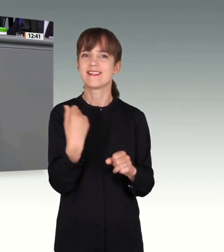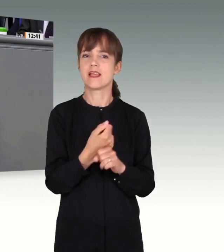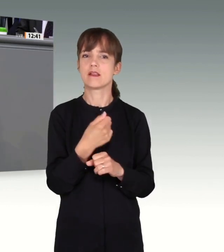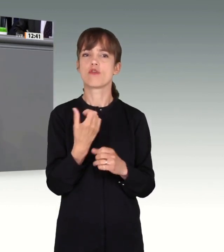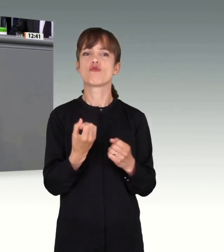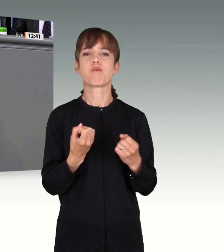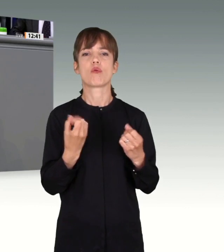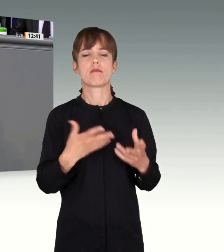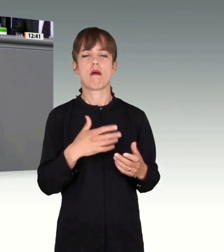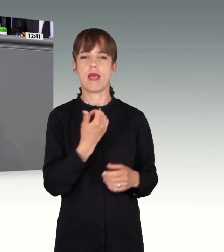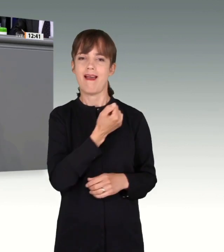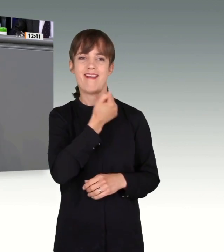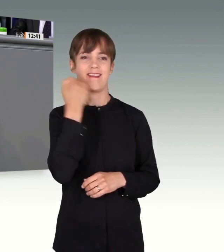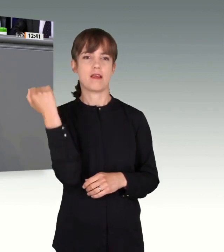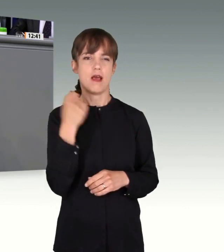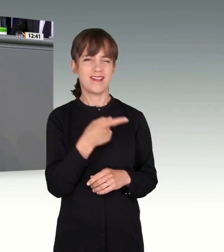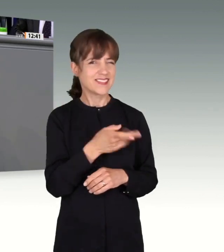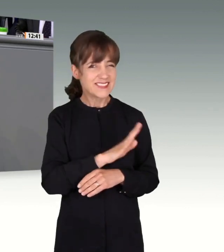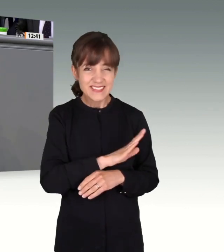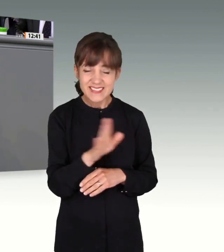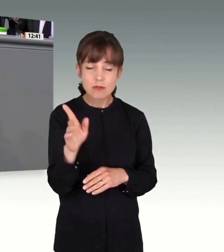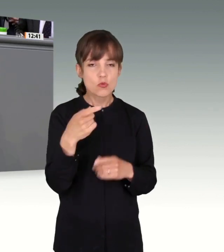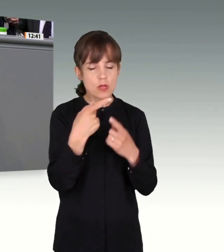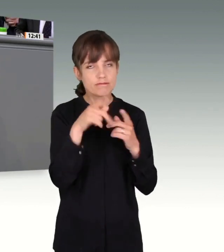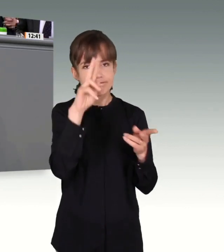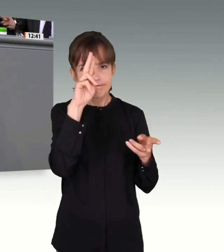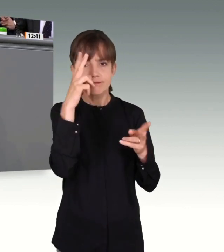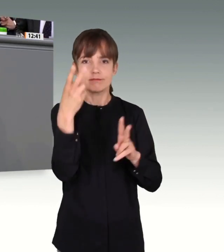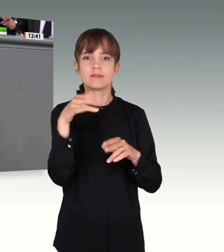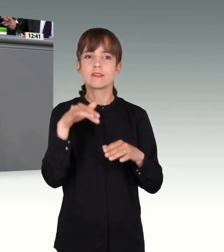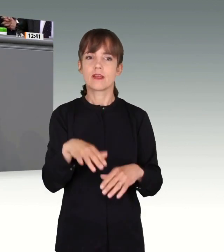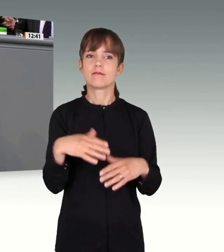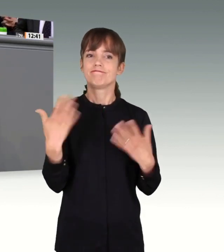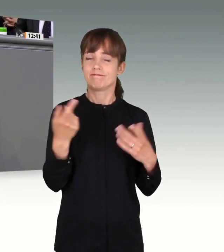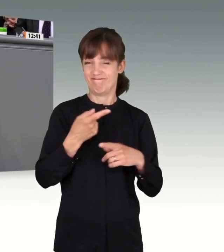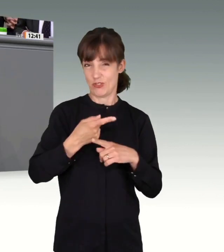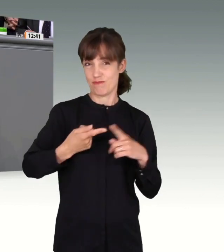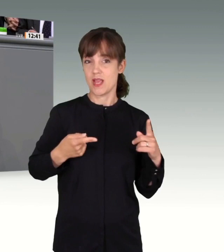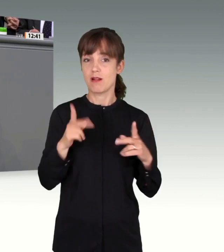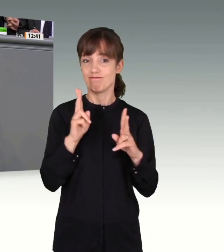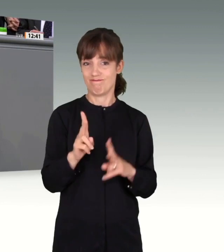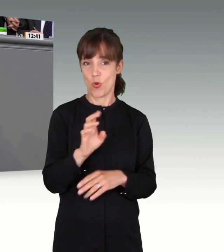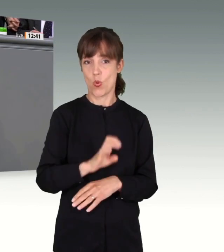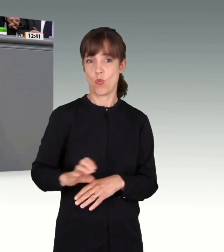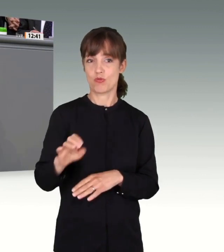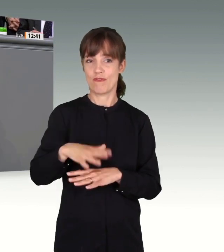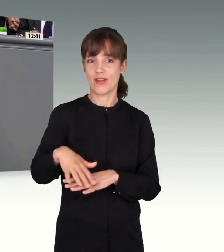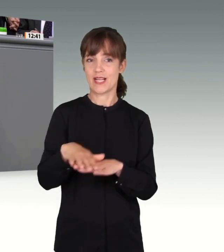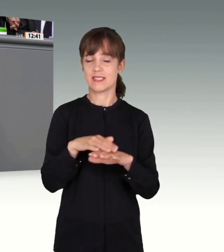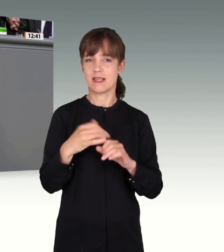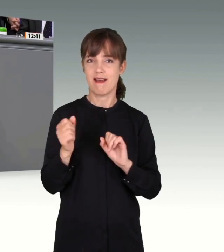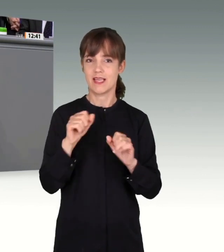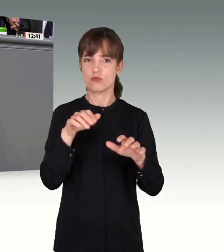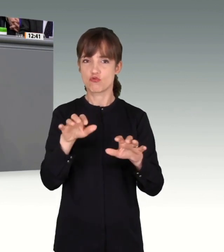ersetzt werden von einem Verständnis für die teilweise sogar europäisch vernetzten und agierenden Strukturen, die Wege der